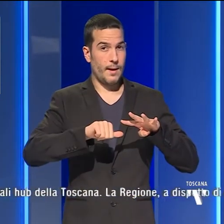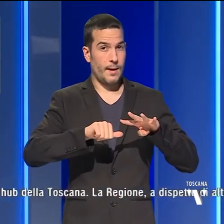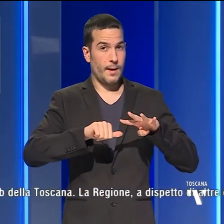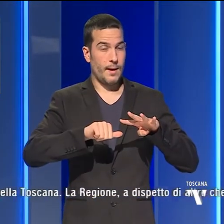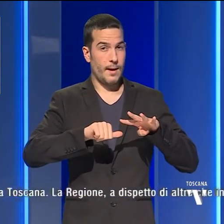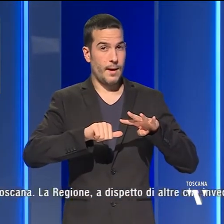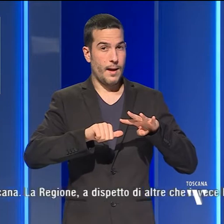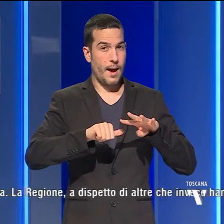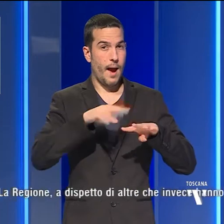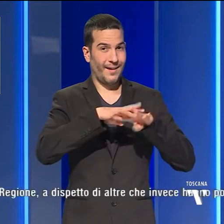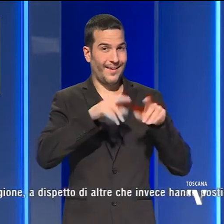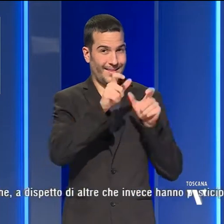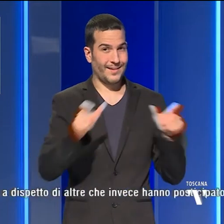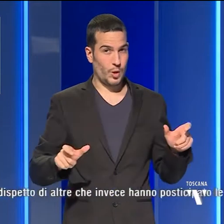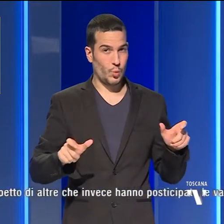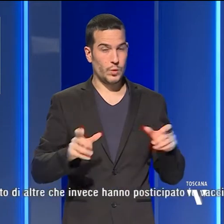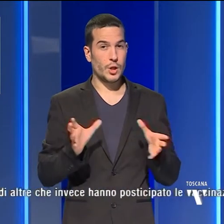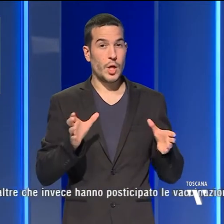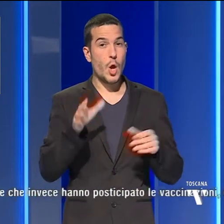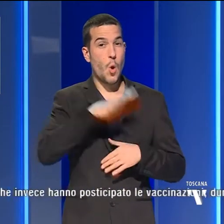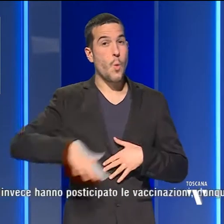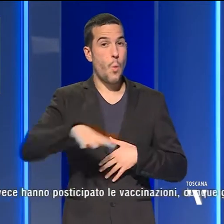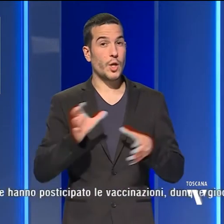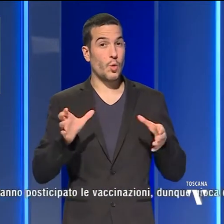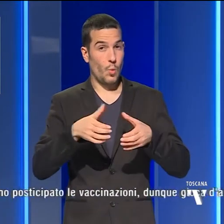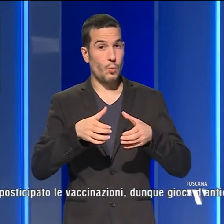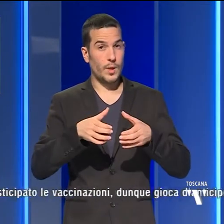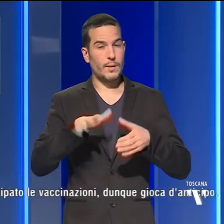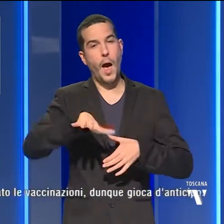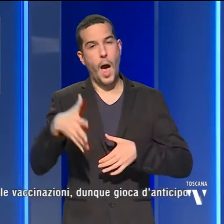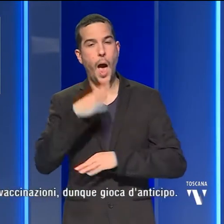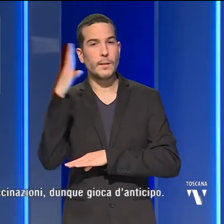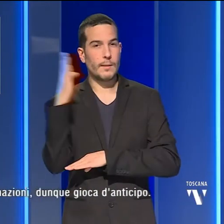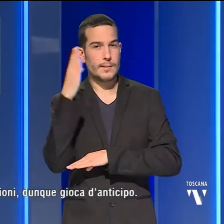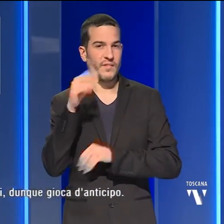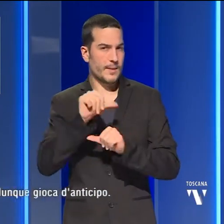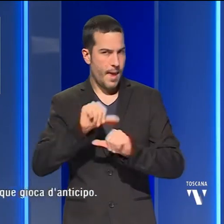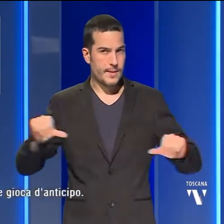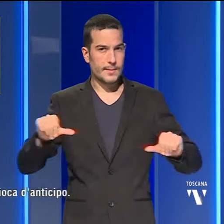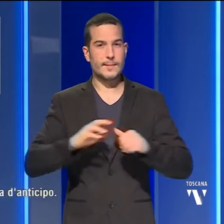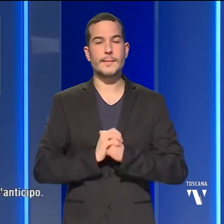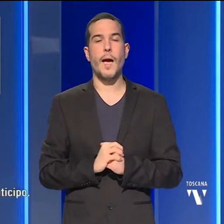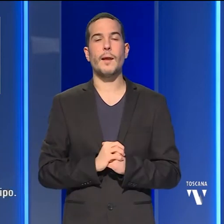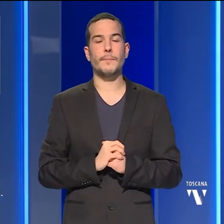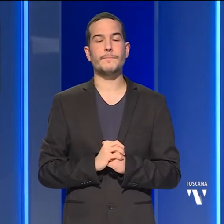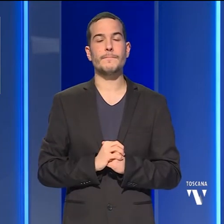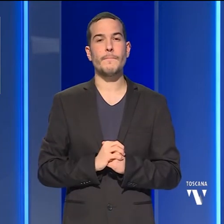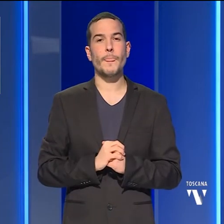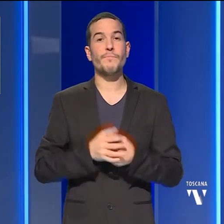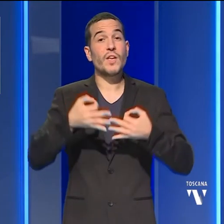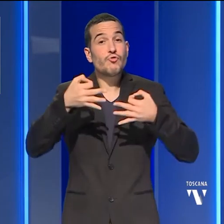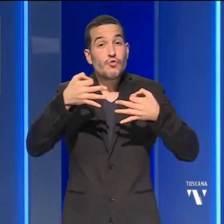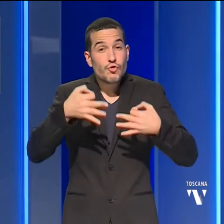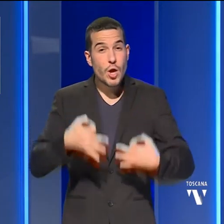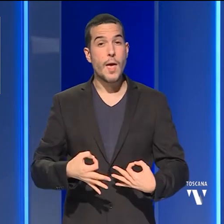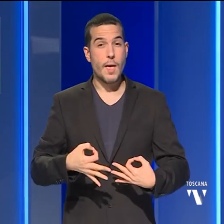successivamente degli altri servizi essenziali. Con la certezza di